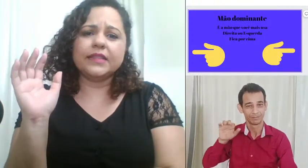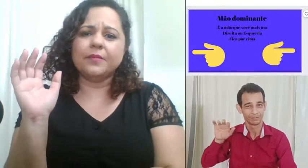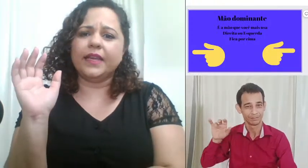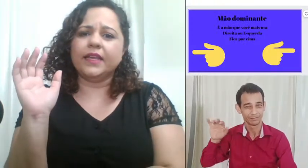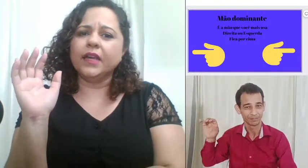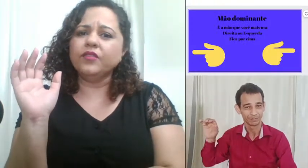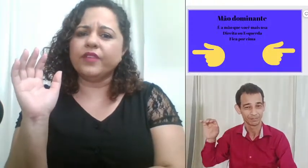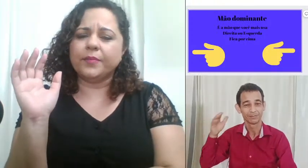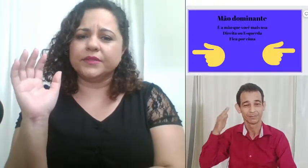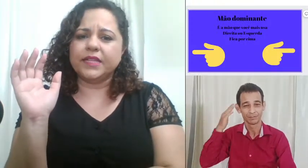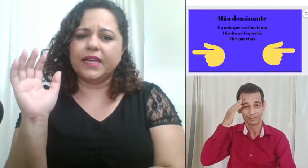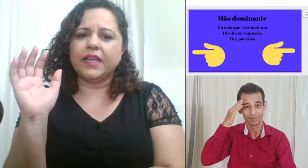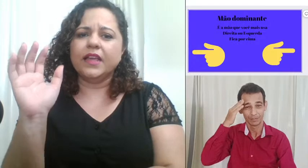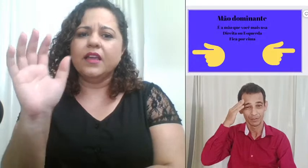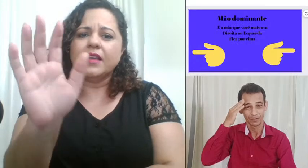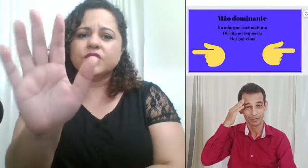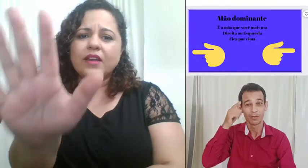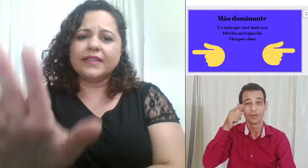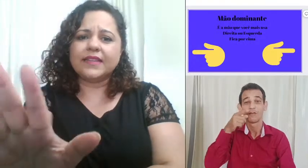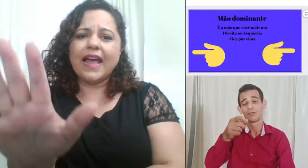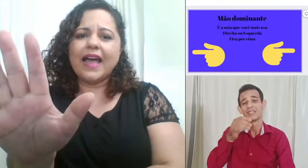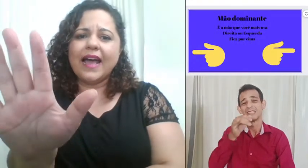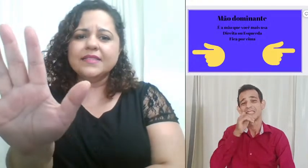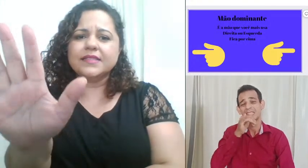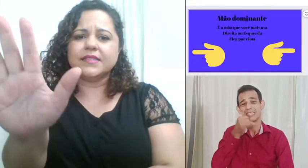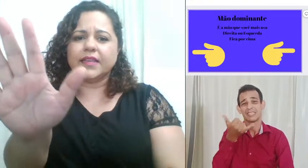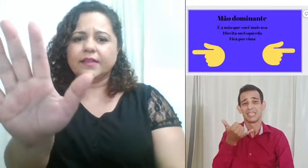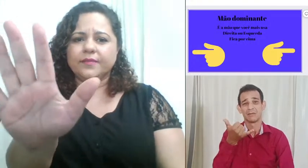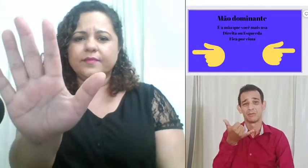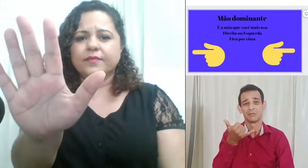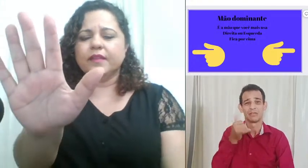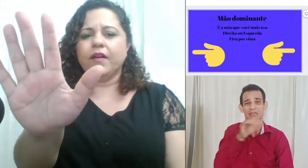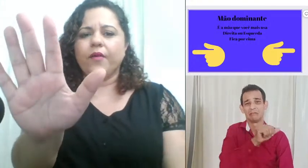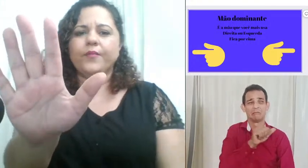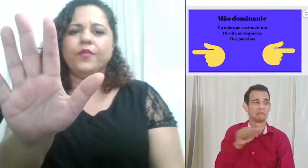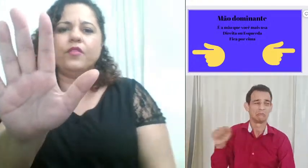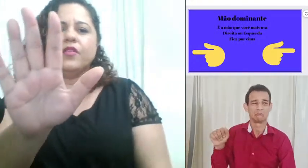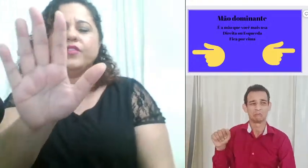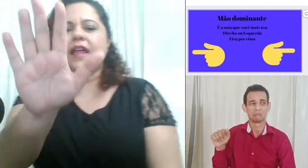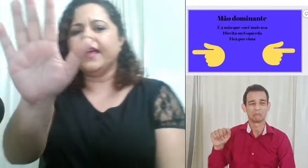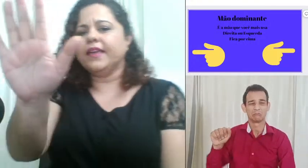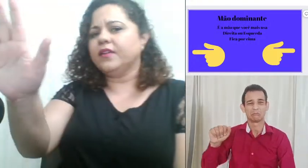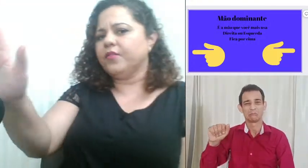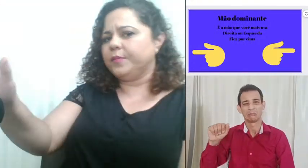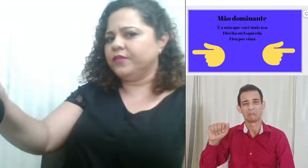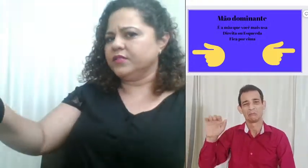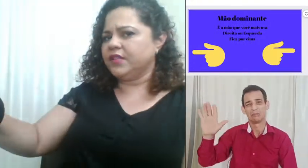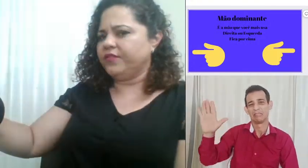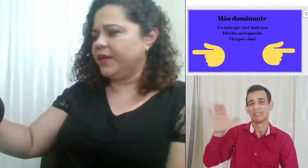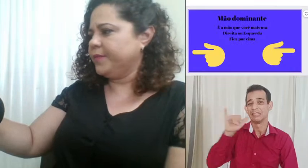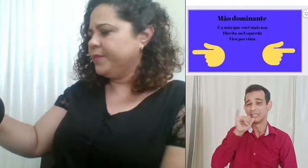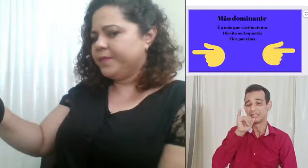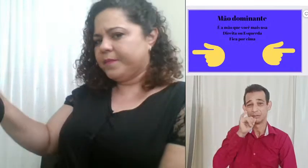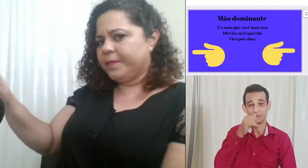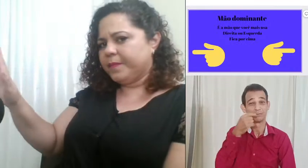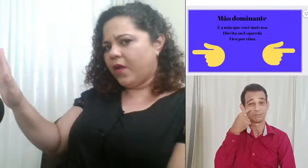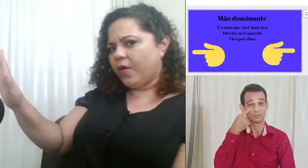também não vai poder soletrar assim ó eu vou virar aqui agora para você ver ó